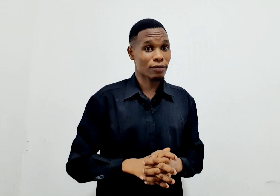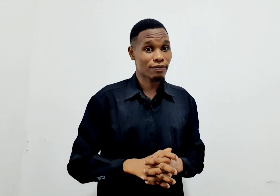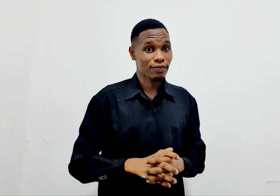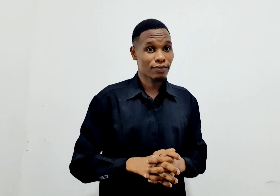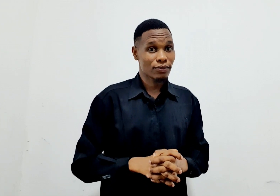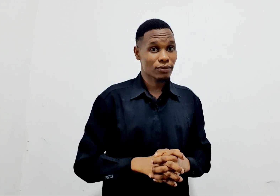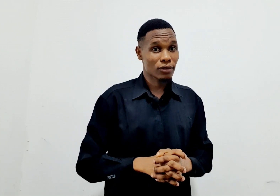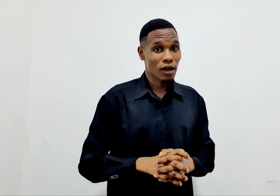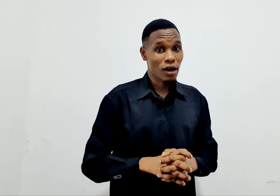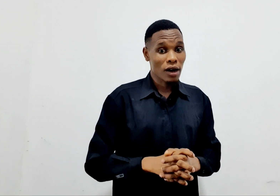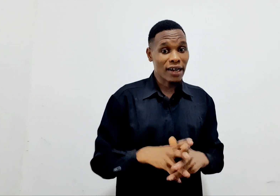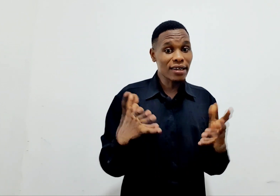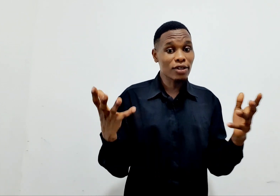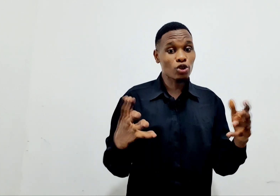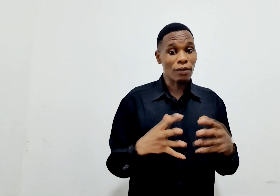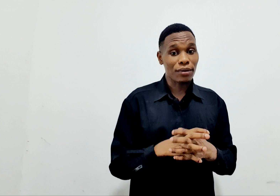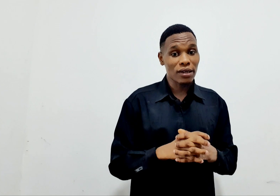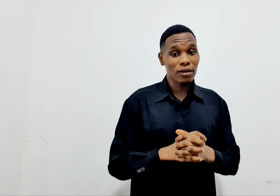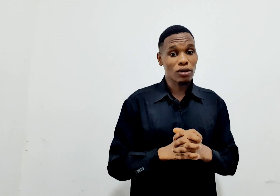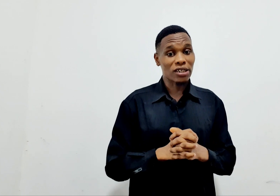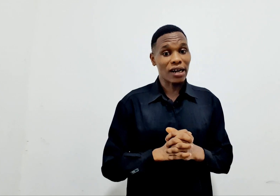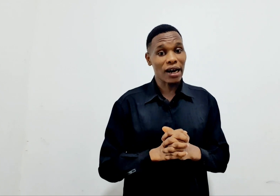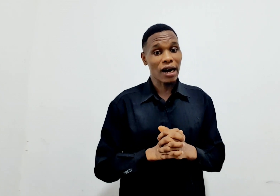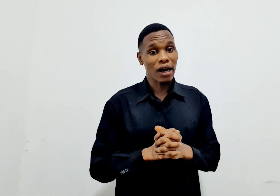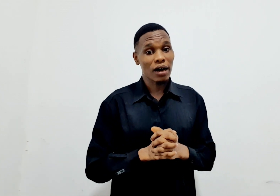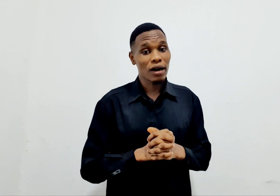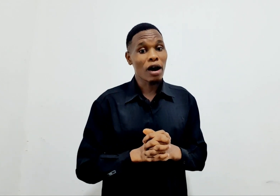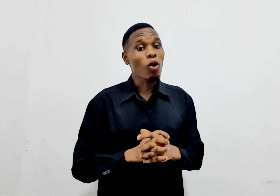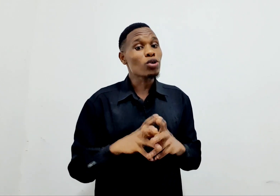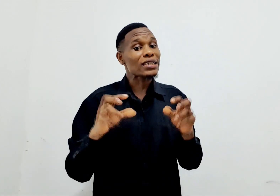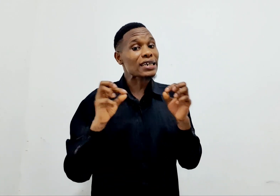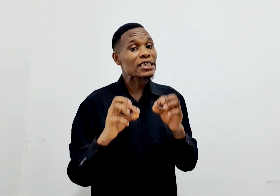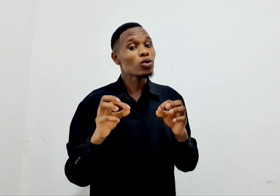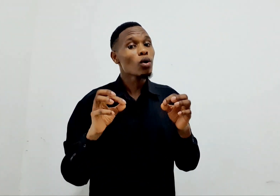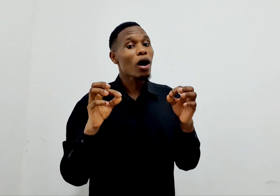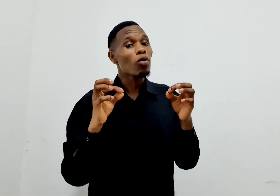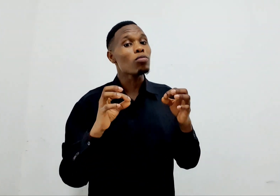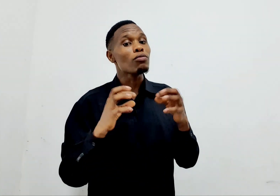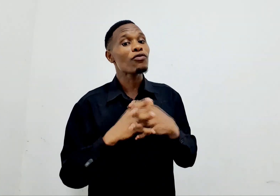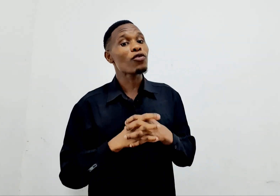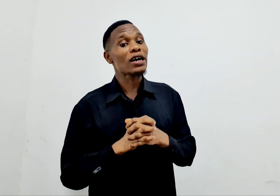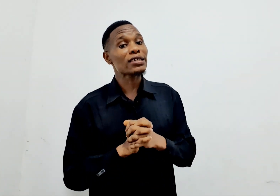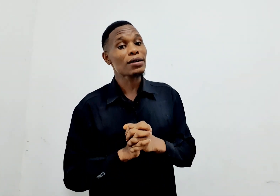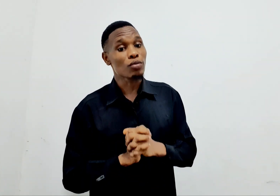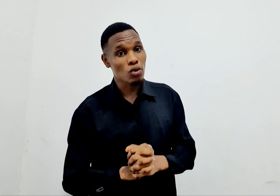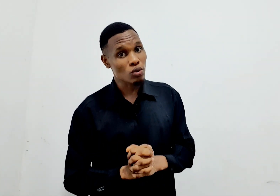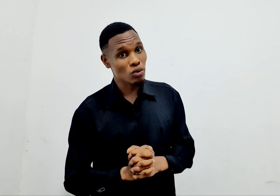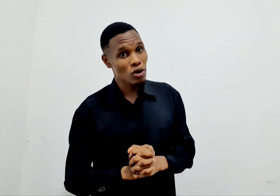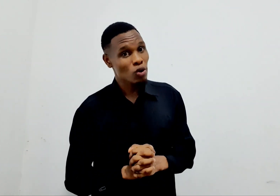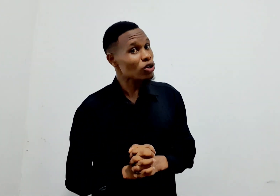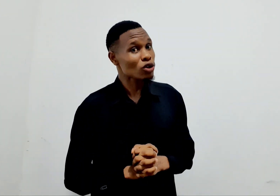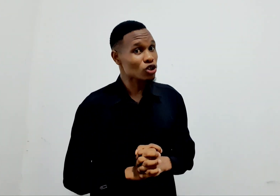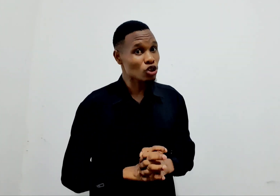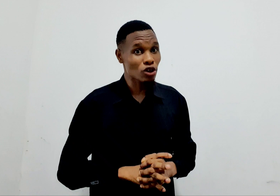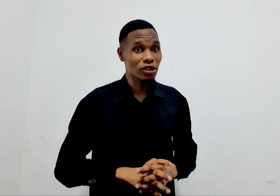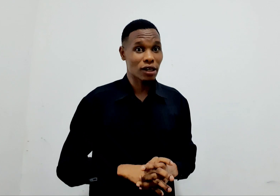Lakini kitu cha pili unashangaa. Unatakiwa umfuwate mungu kuliko gejojote.